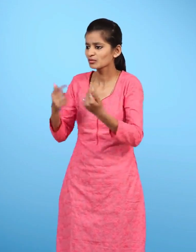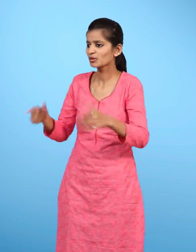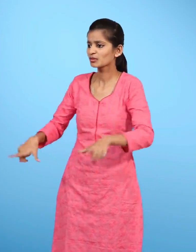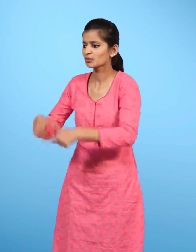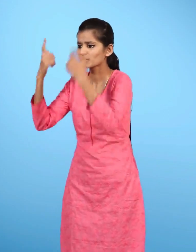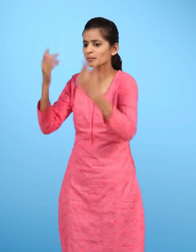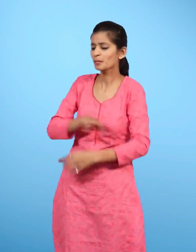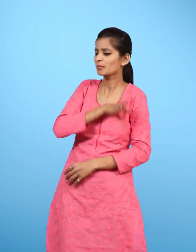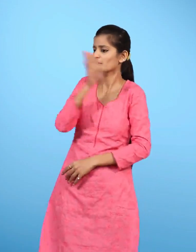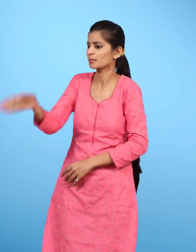क्यों दिया